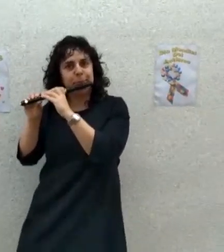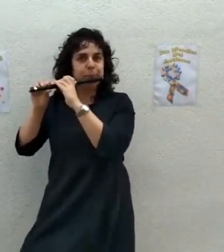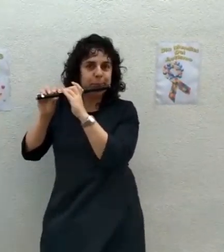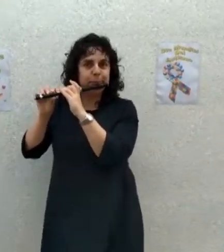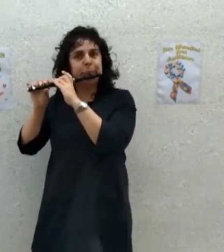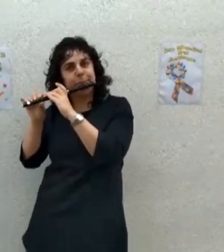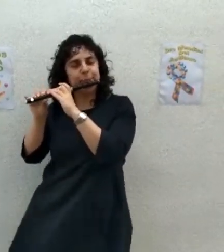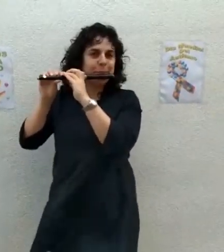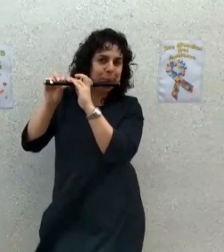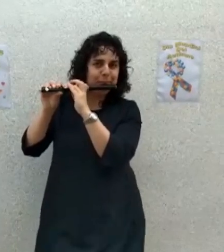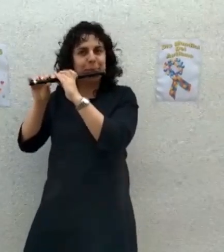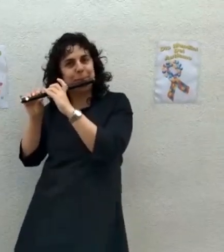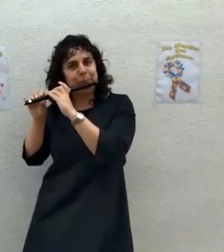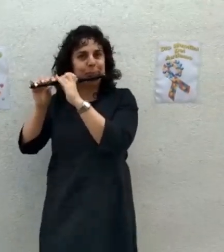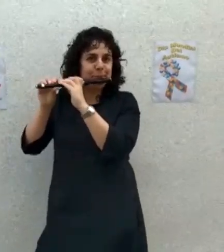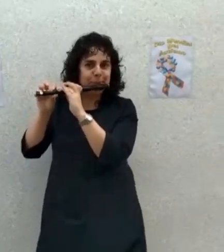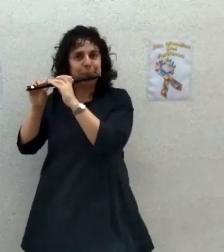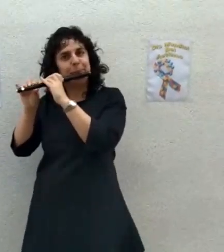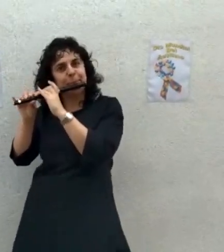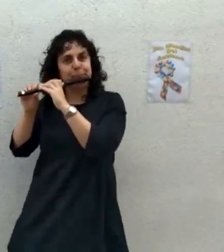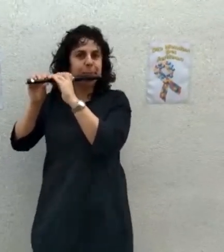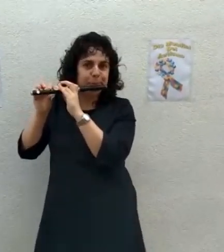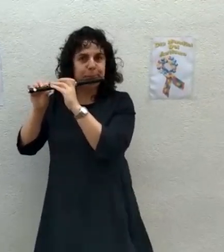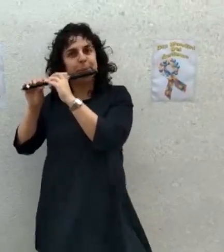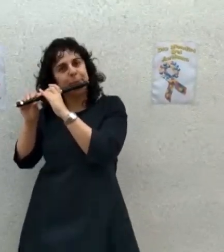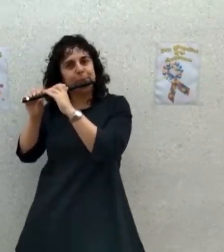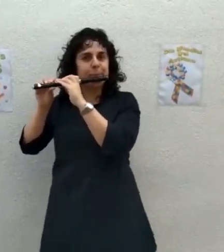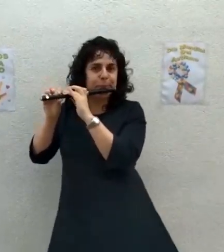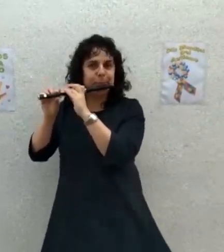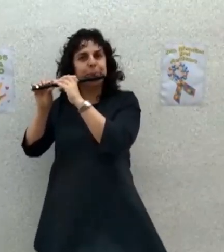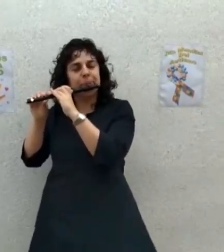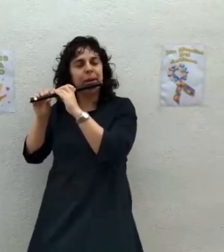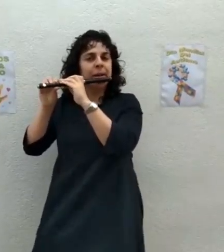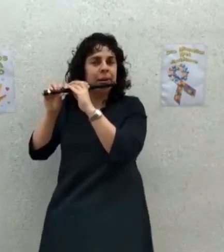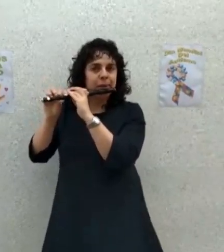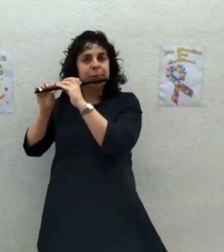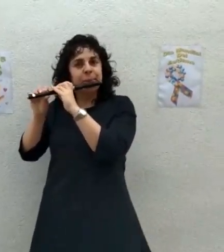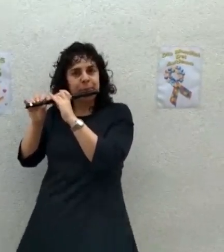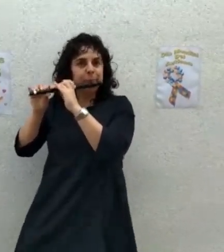Ven, canta, sueña cantando Vive soñando nuevo sol En los hombres volverán a hermanos